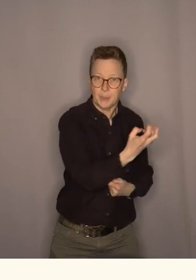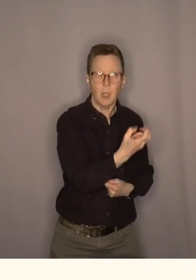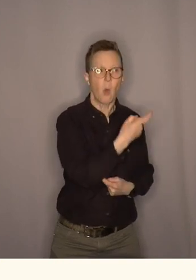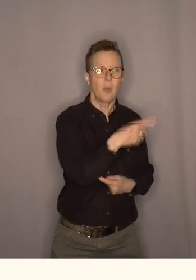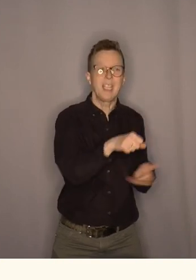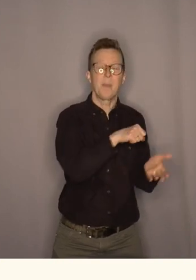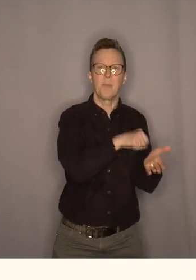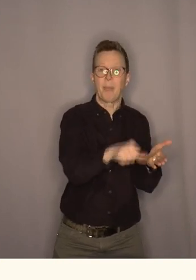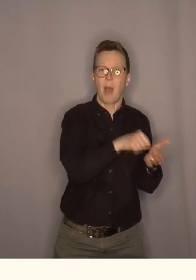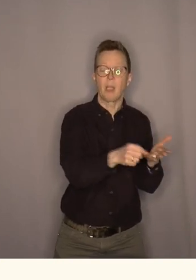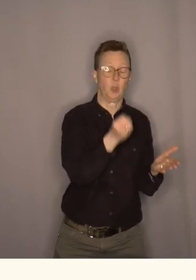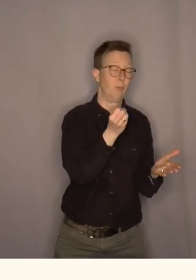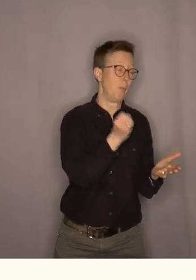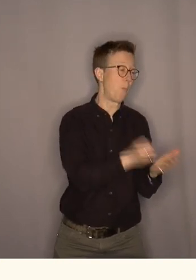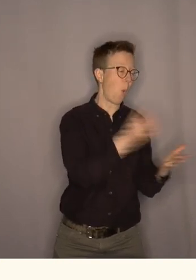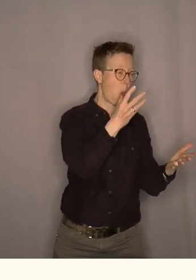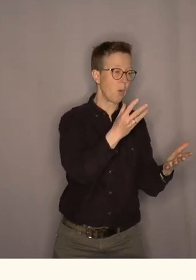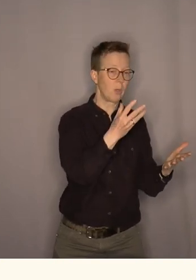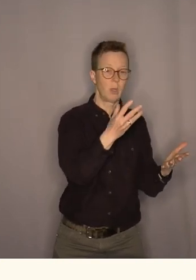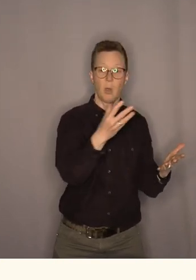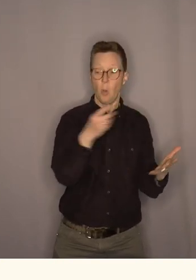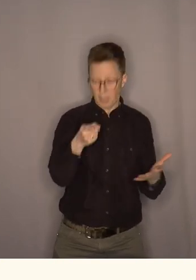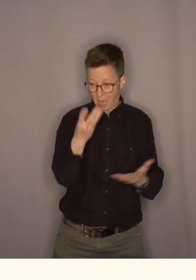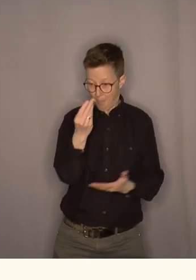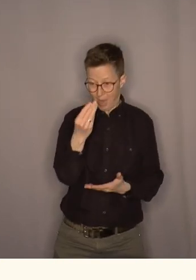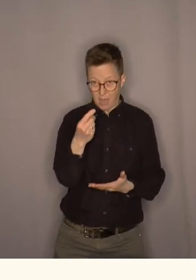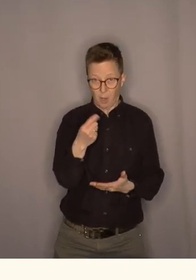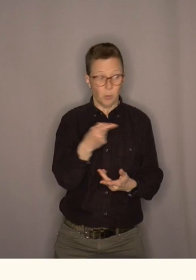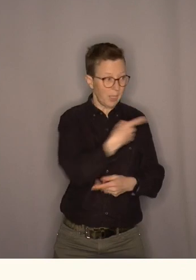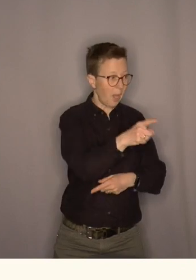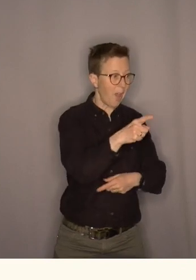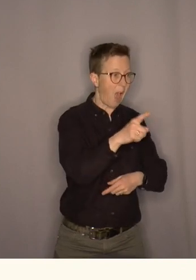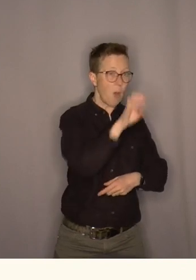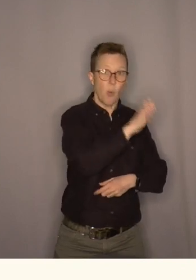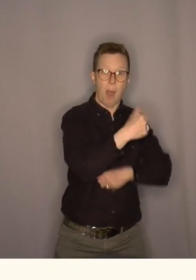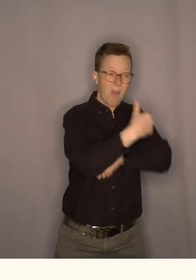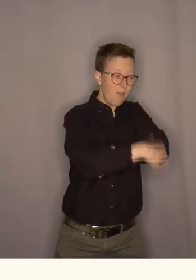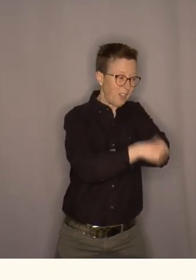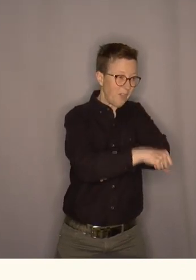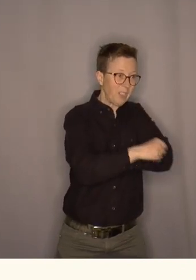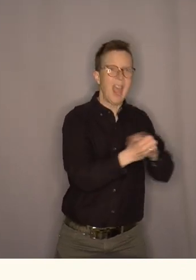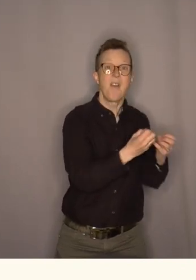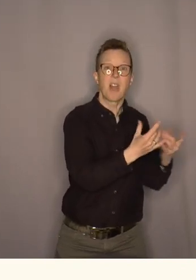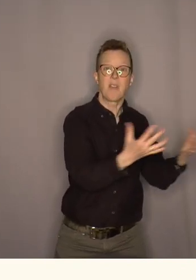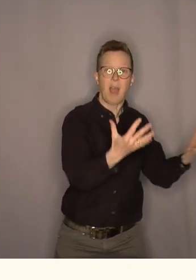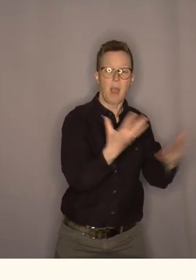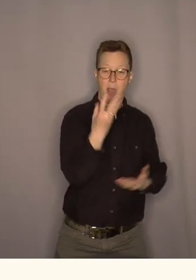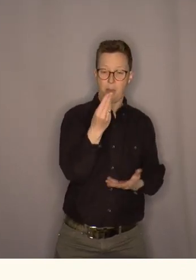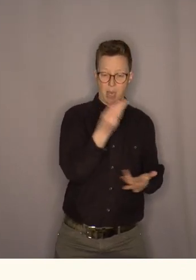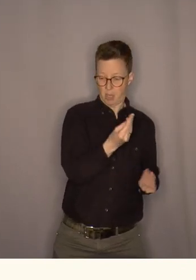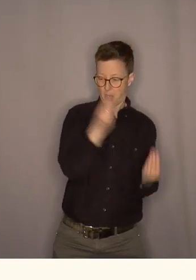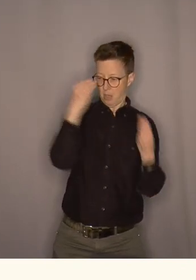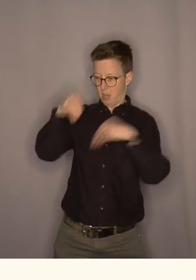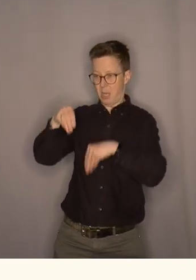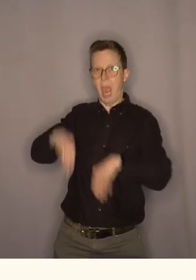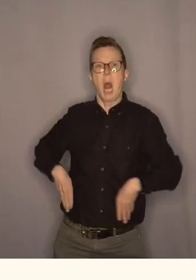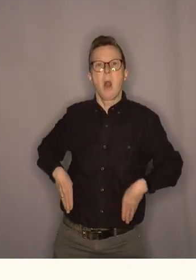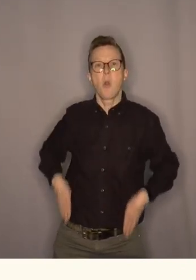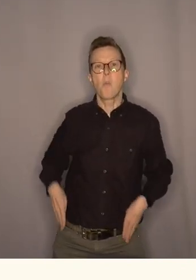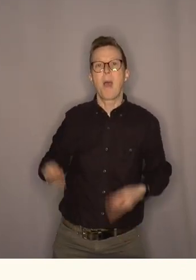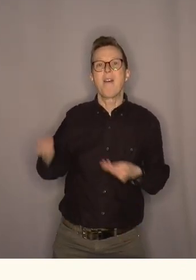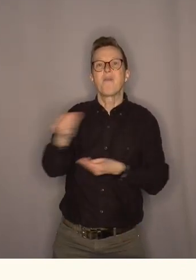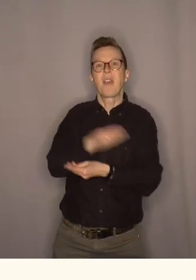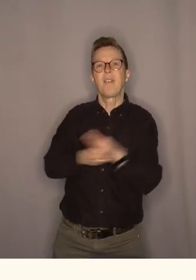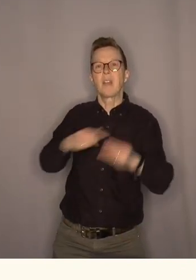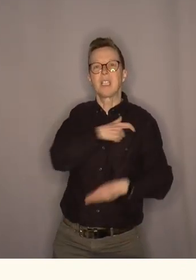for det betaler de i dyre dommer. Disse pengene som mens fattigdommen i Europa har økt så havner disse pengene i lommene til